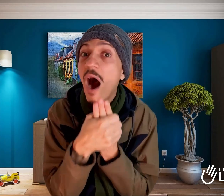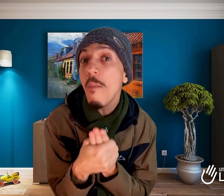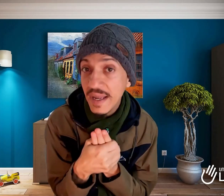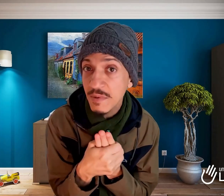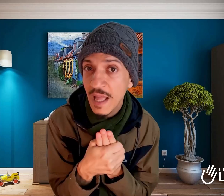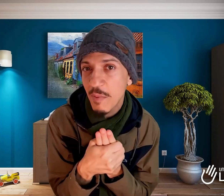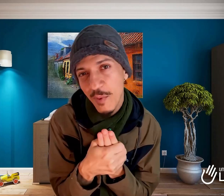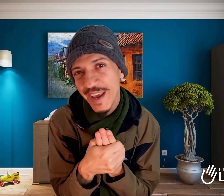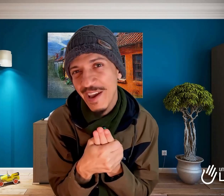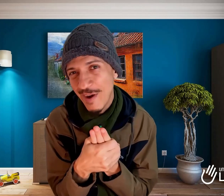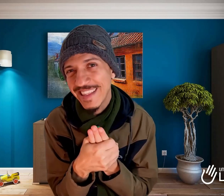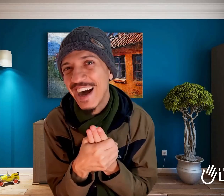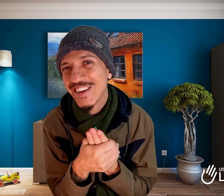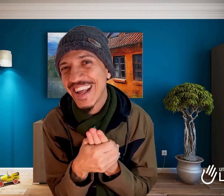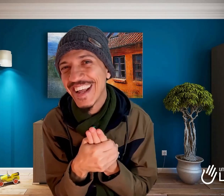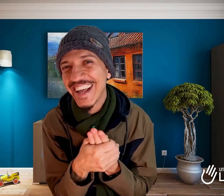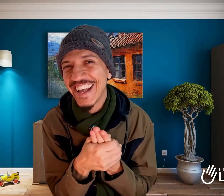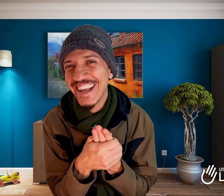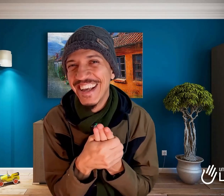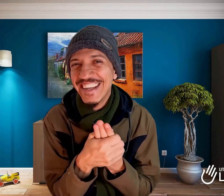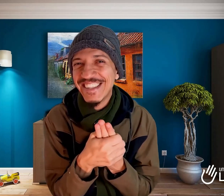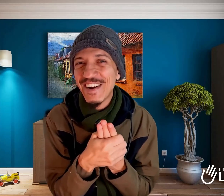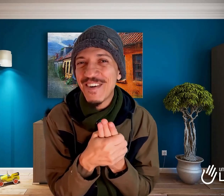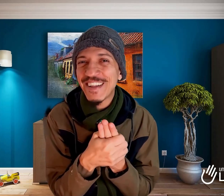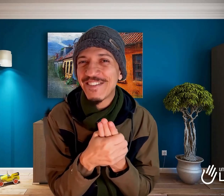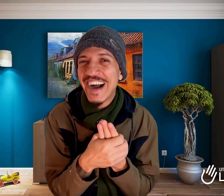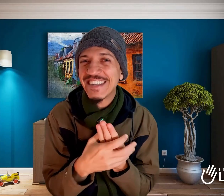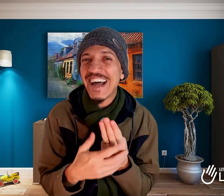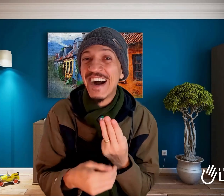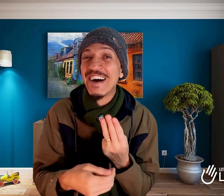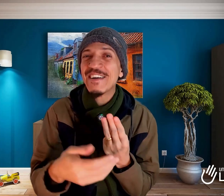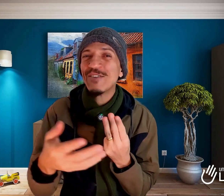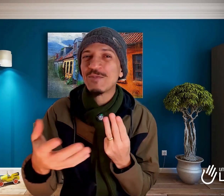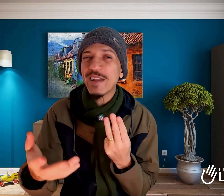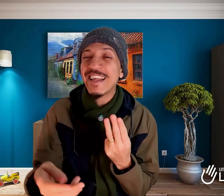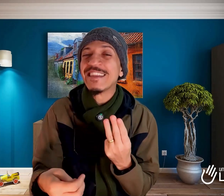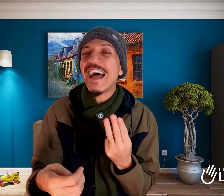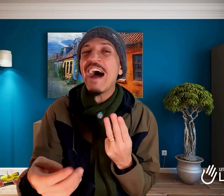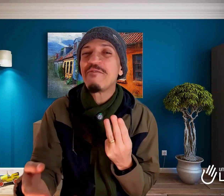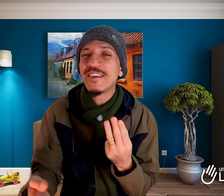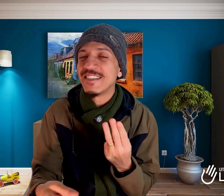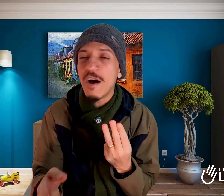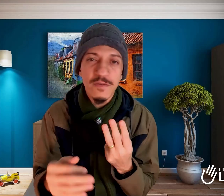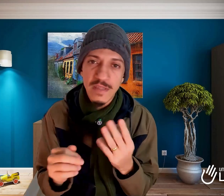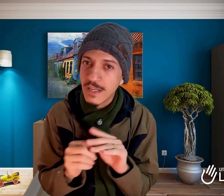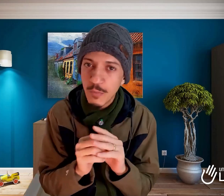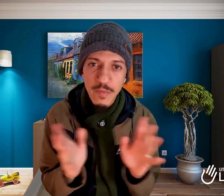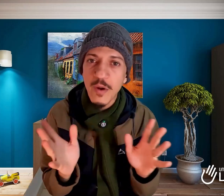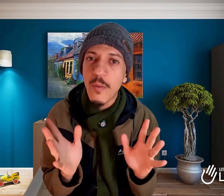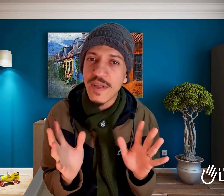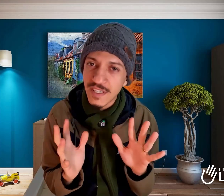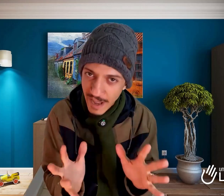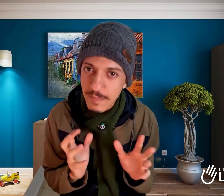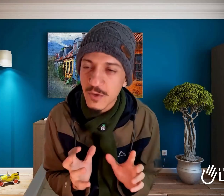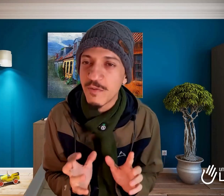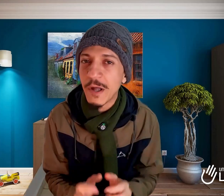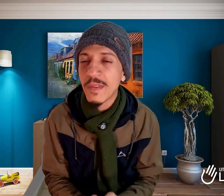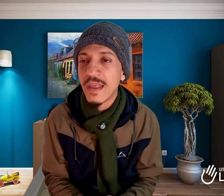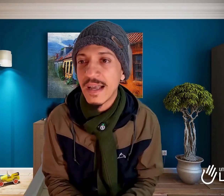mesmo tempo, porque aí é um atalho, né? Você não vai gastar anos para tentar fazer... Não, desde o primeiro momento você vai absorver esses